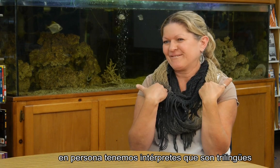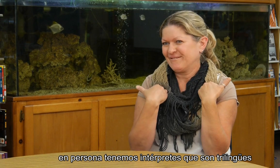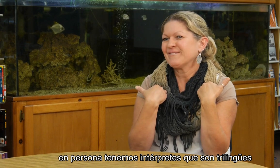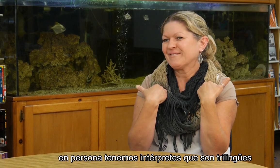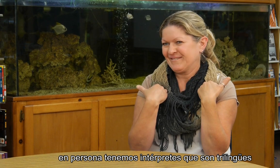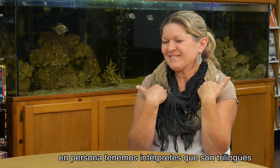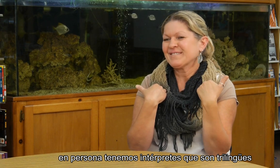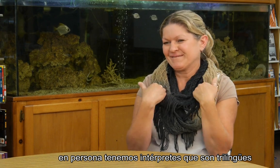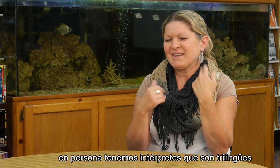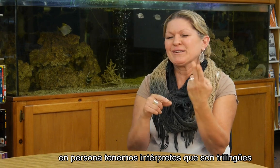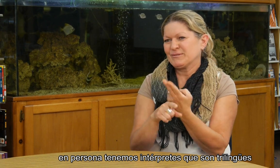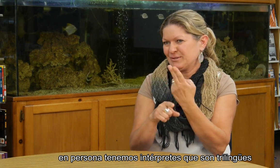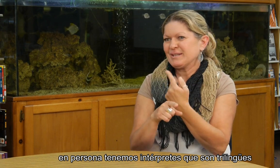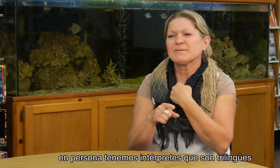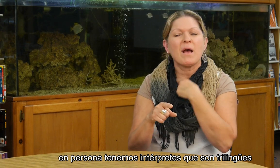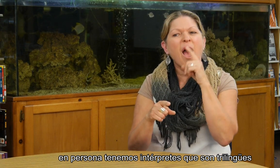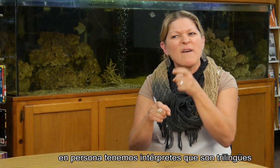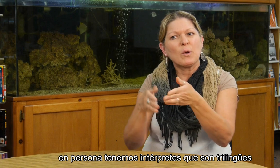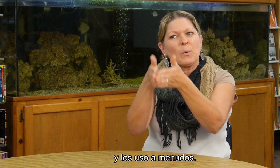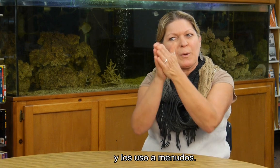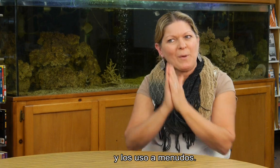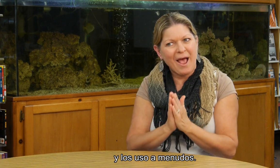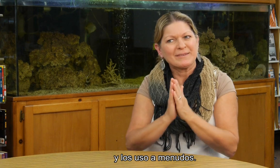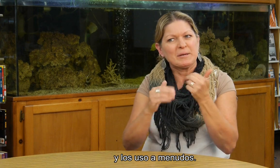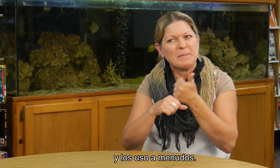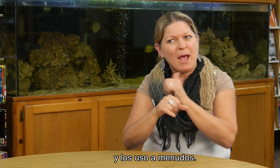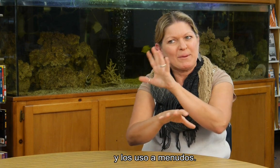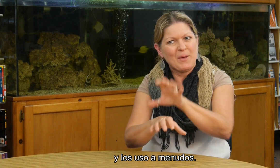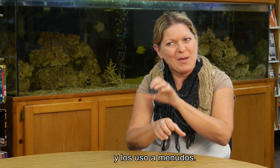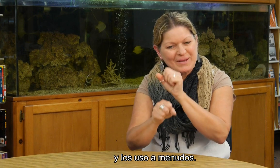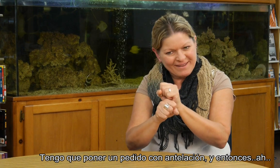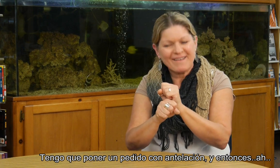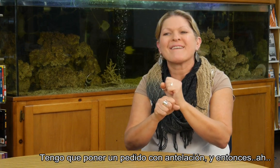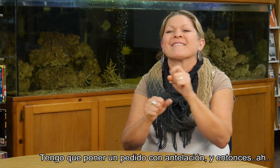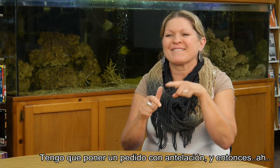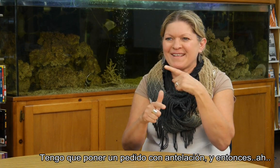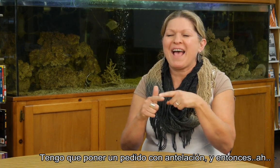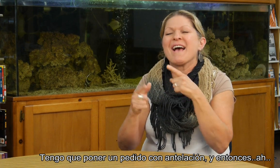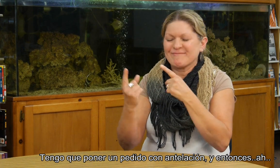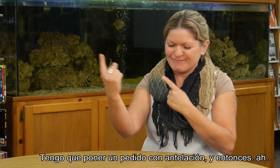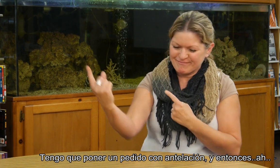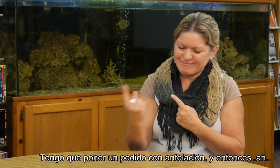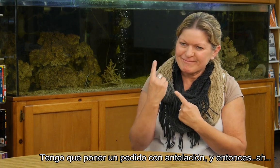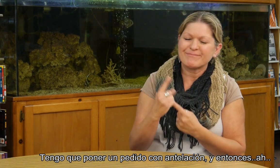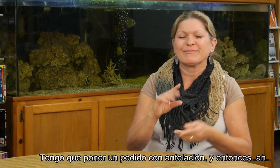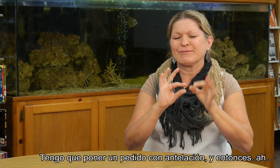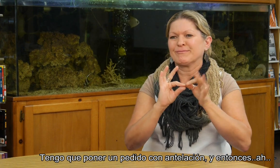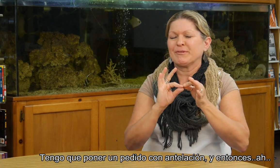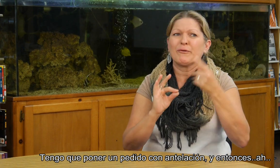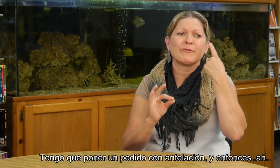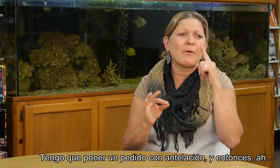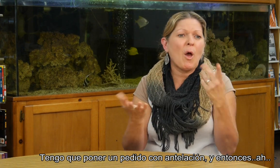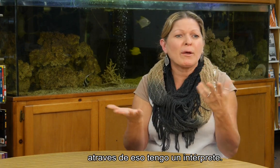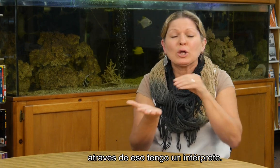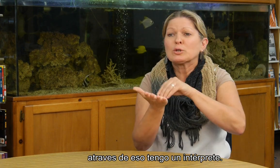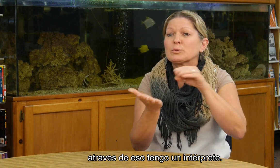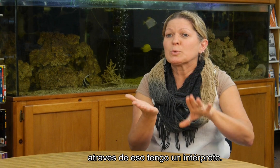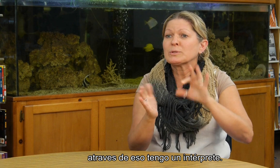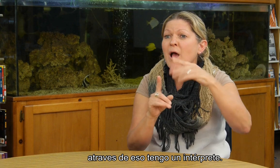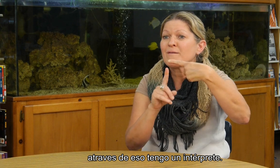intérpretes que son trilingües y los uso a menudo. Tengo que poner un pedido con antelación y entonces a través